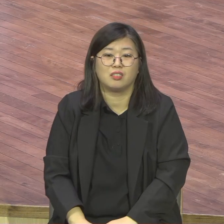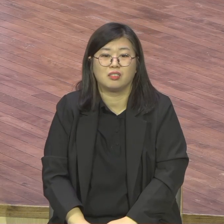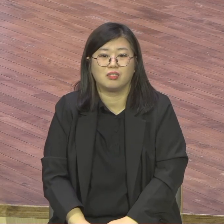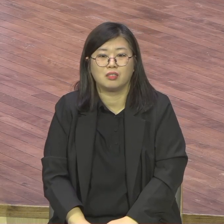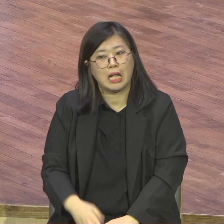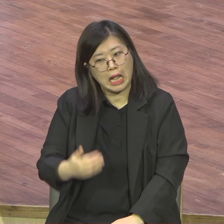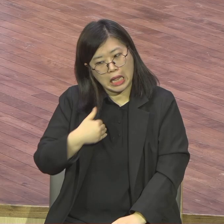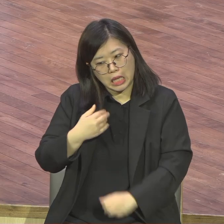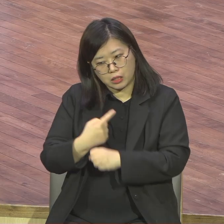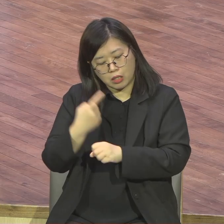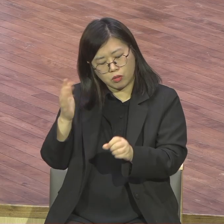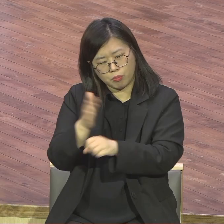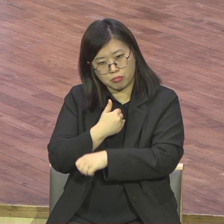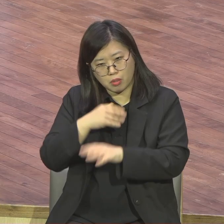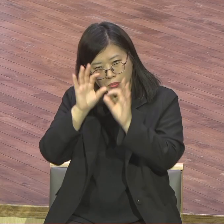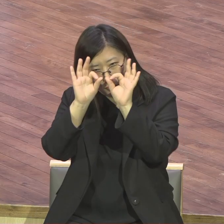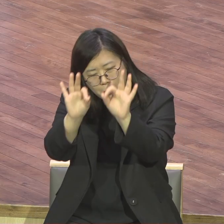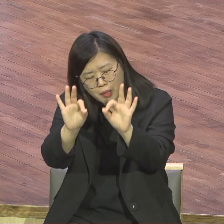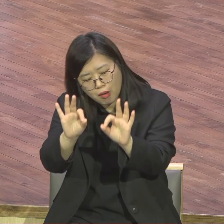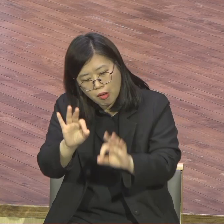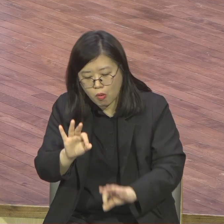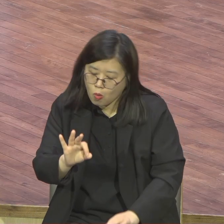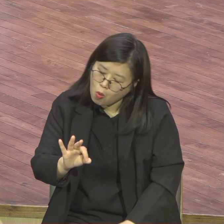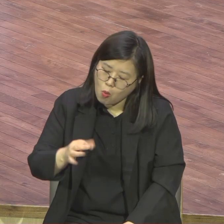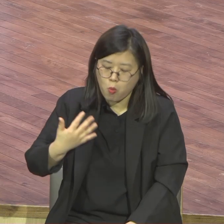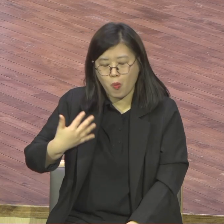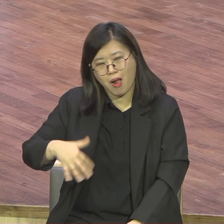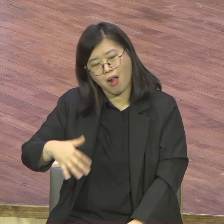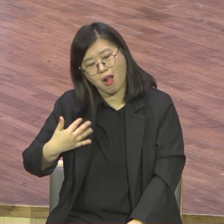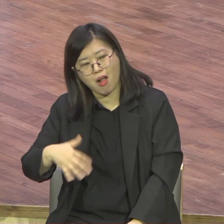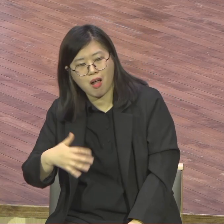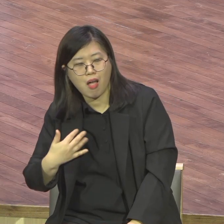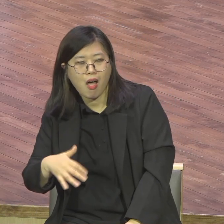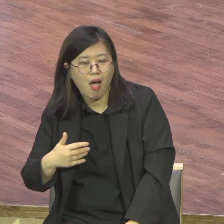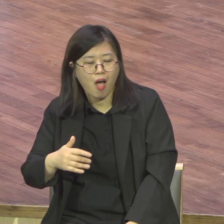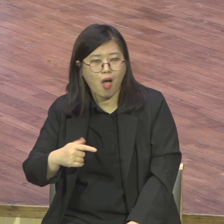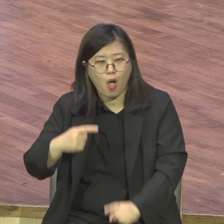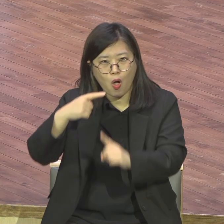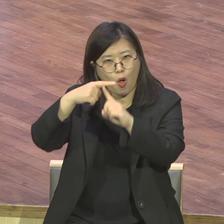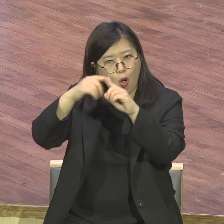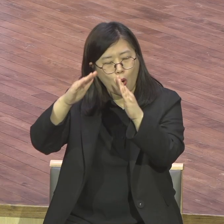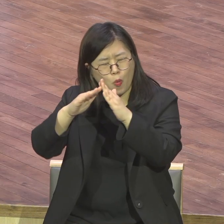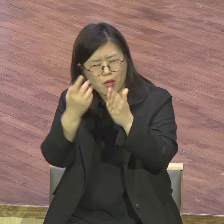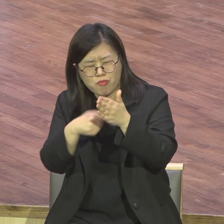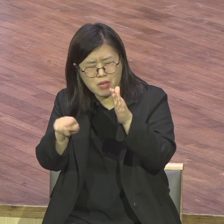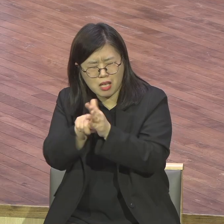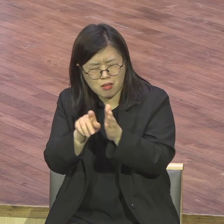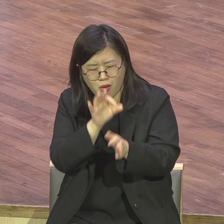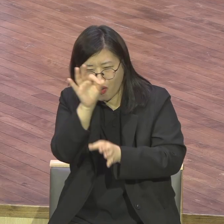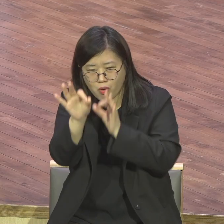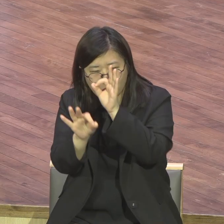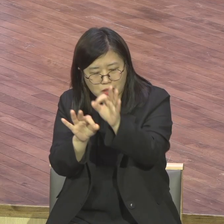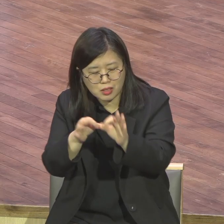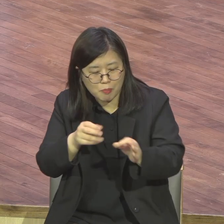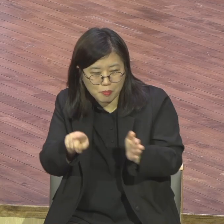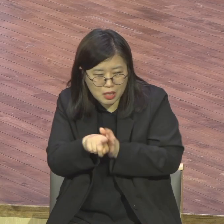서일 정직자가 많이 나오겠구나 그렇게 확신이 들었습니다.